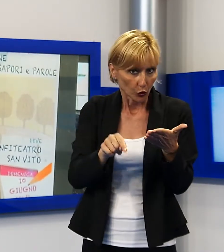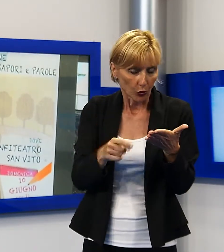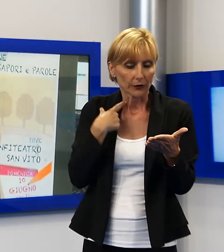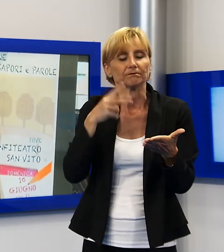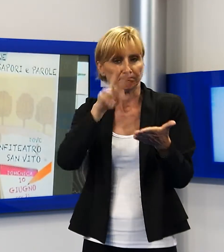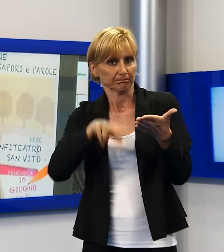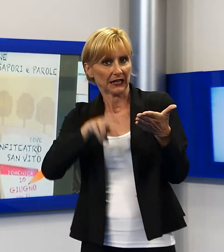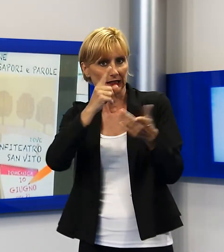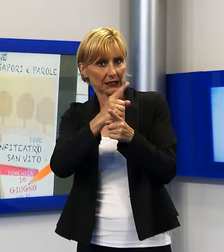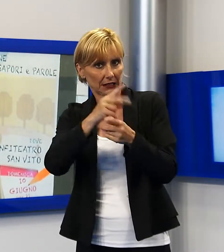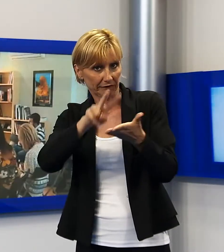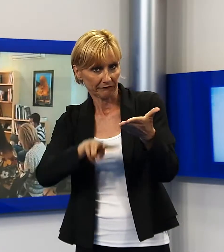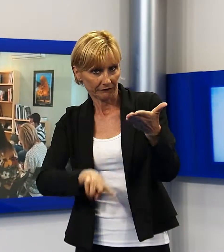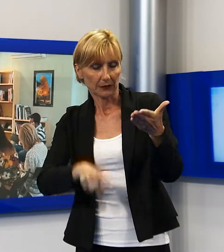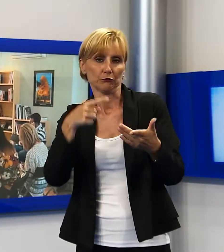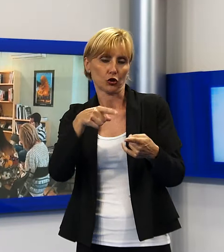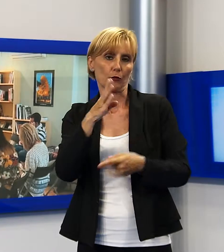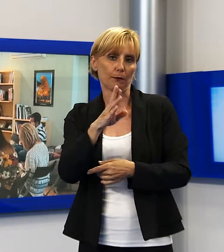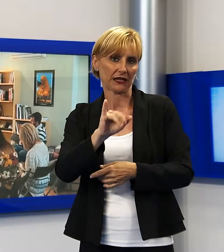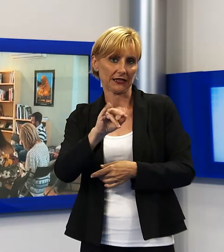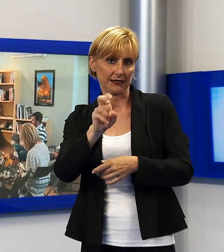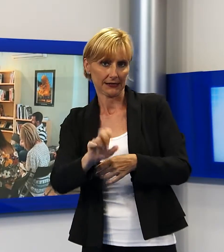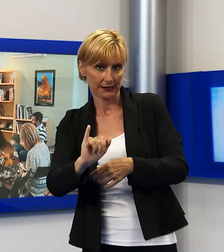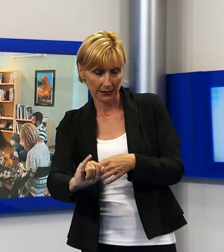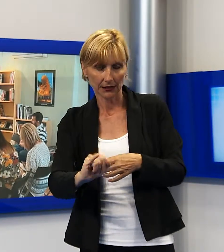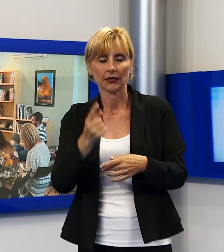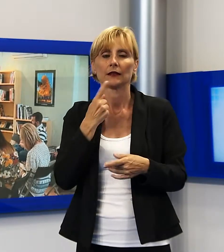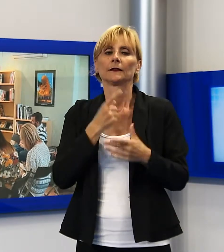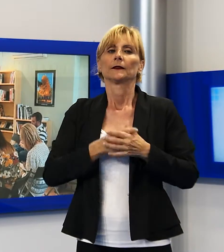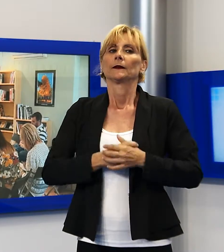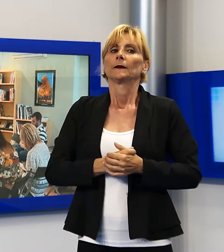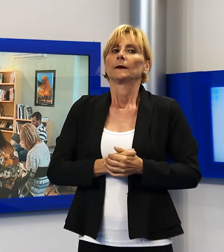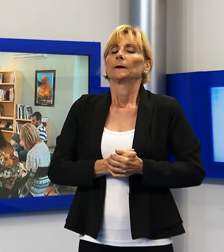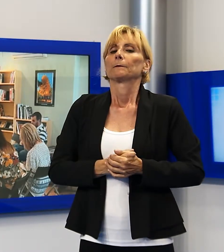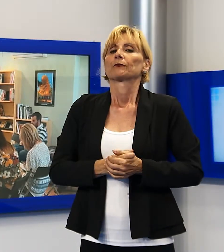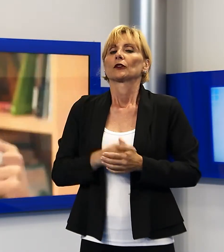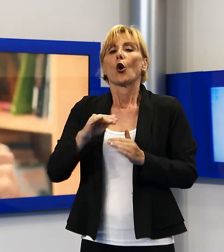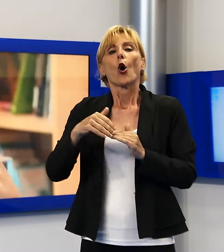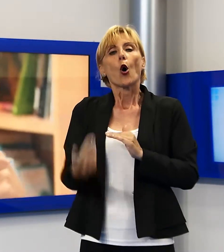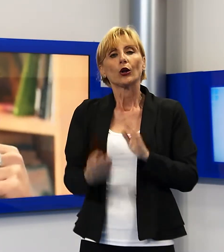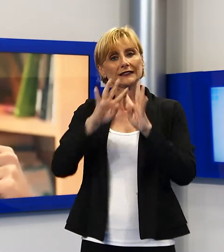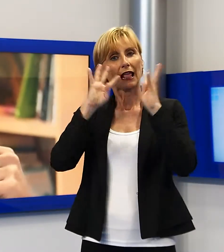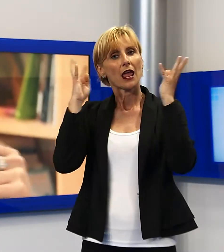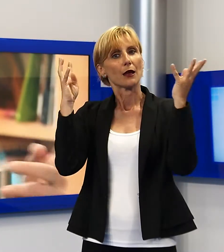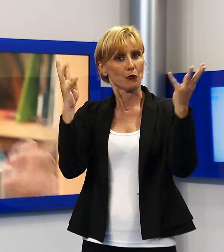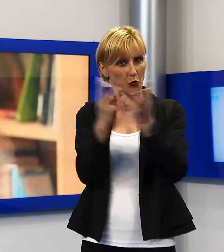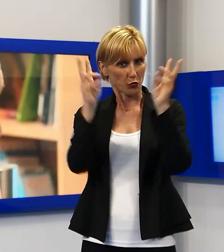alcuni lettori e lettrici di Lucca Libri trarranno i brani della serata. Oltre le mura vuole essere l'inizio di un percorso di